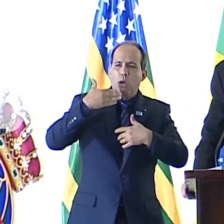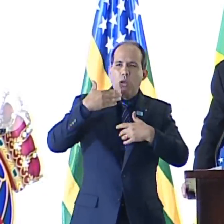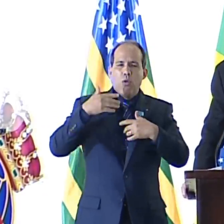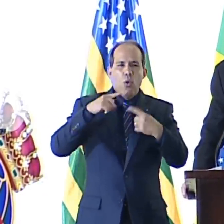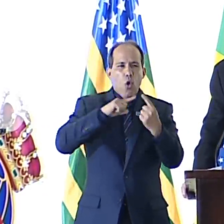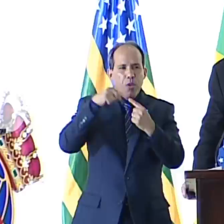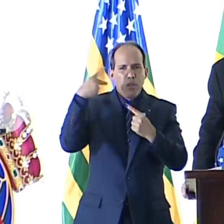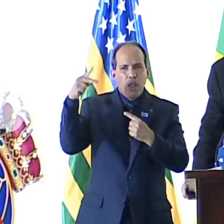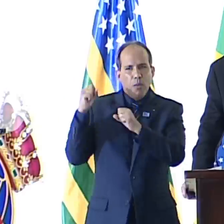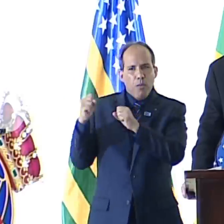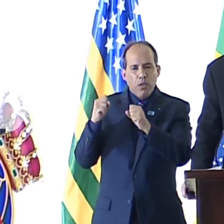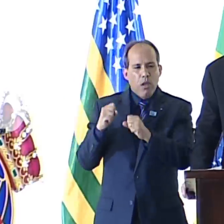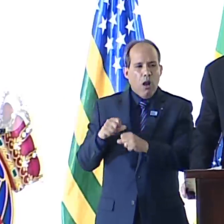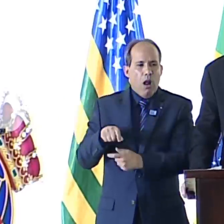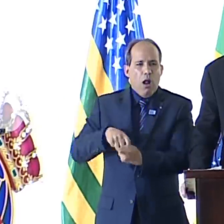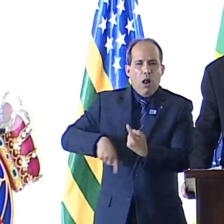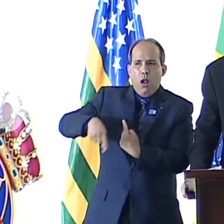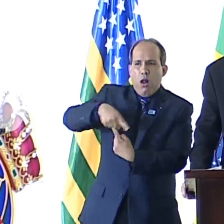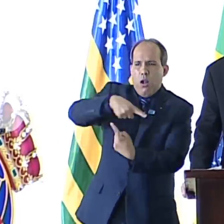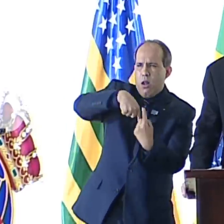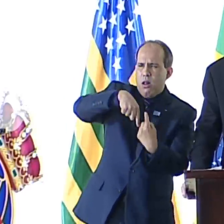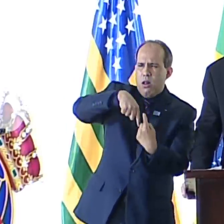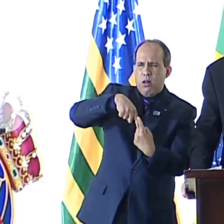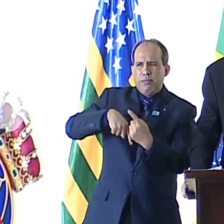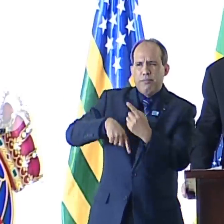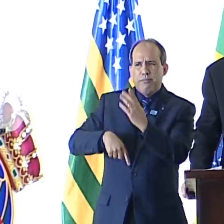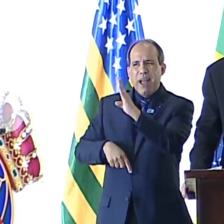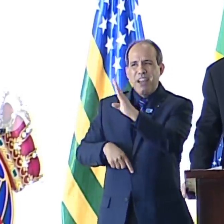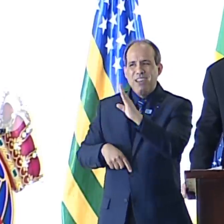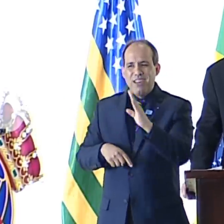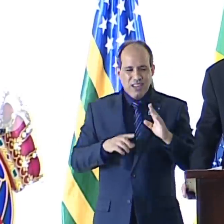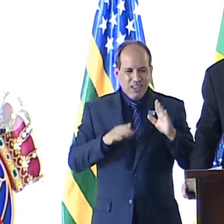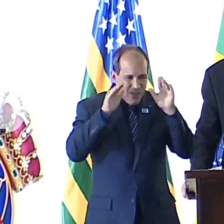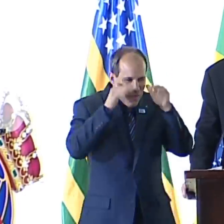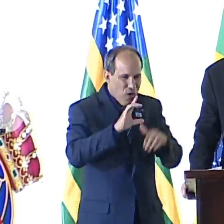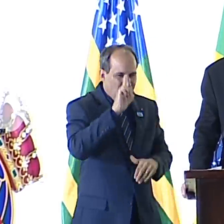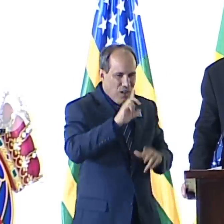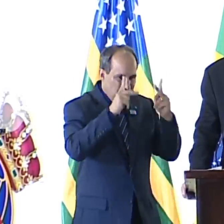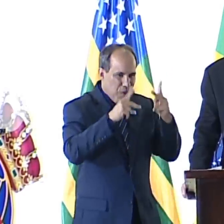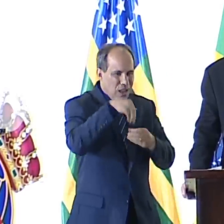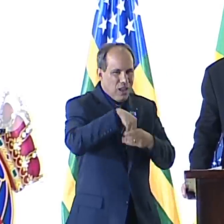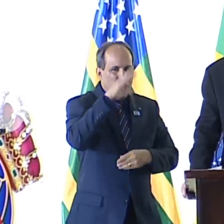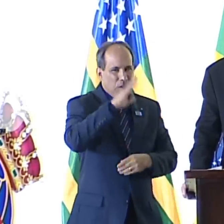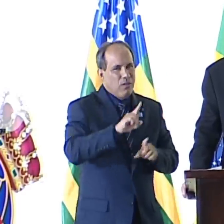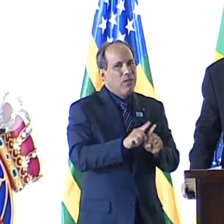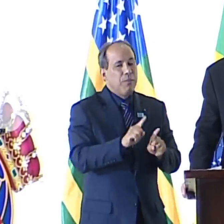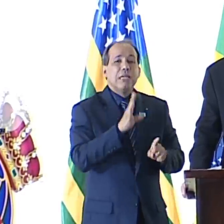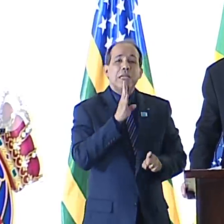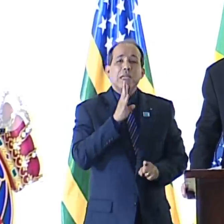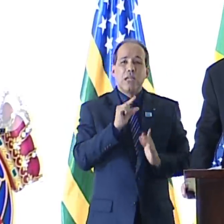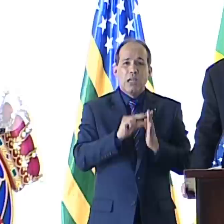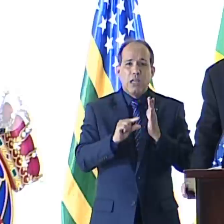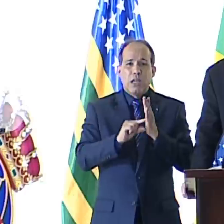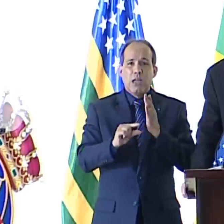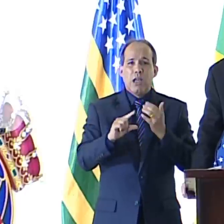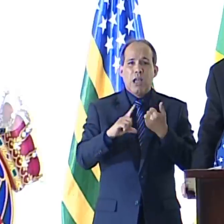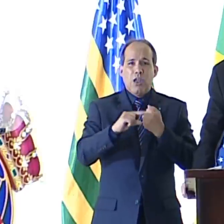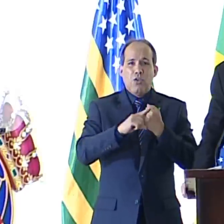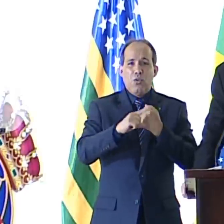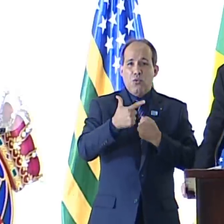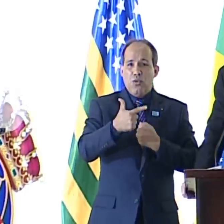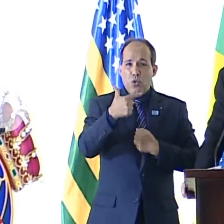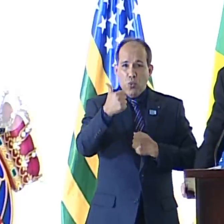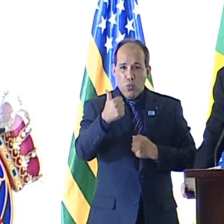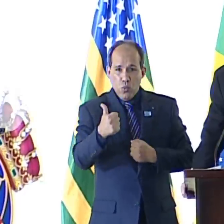poder. Ora, a prevalência dos direitos humanos também deve valer dentro do Brasil. Vamos ler o artigo 21 da Declaração Universal dos